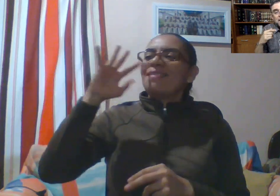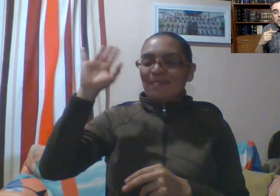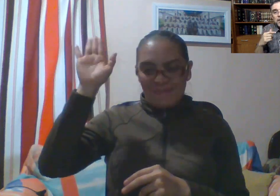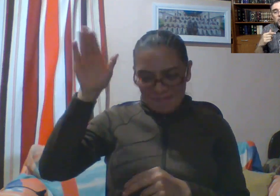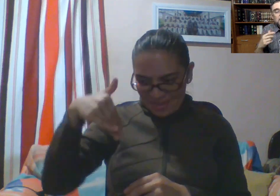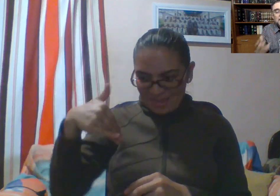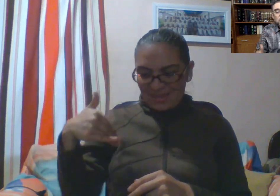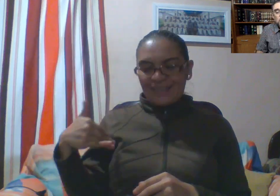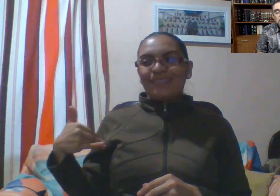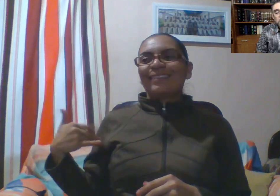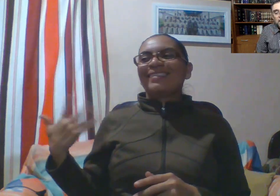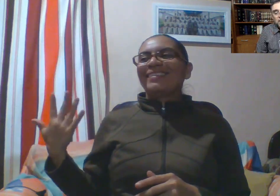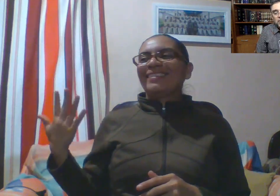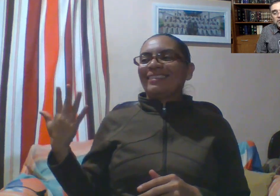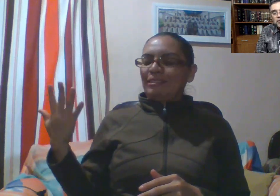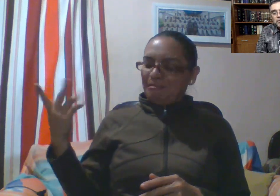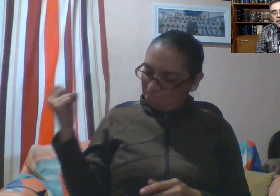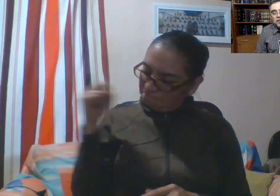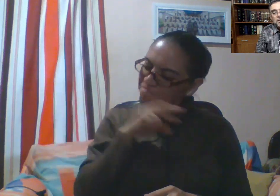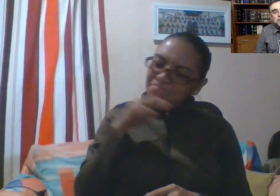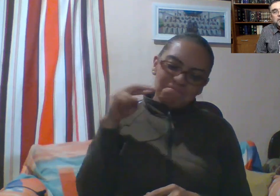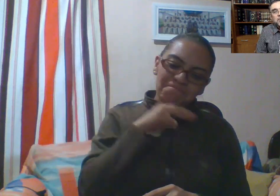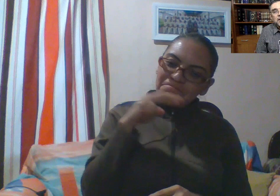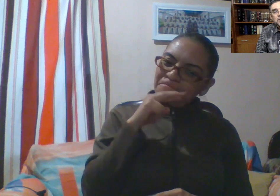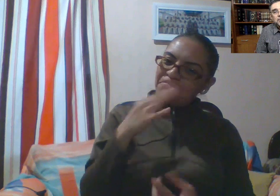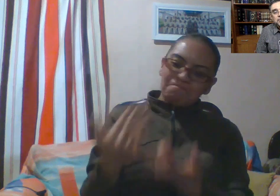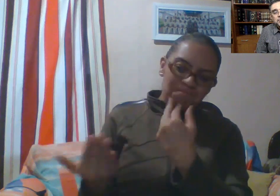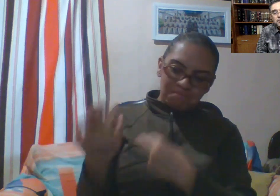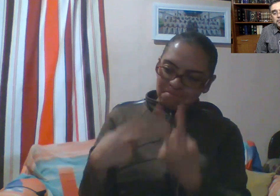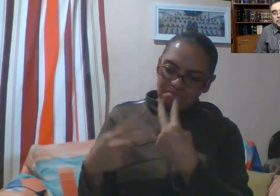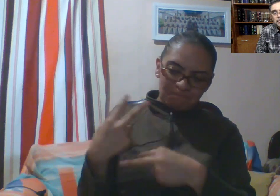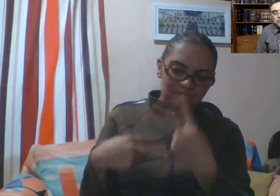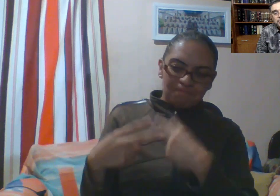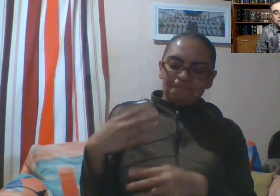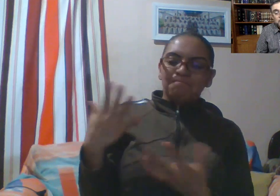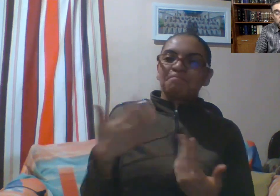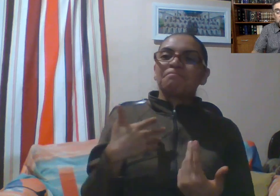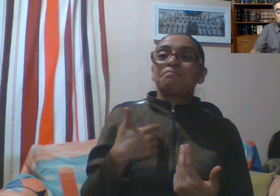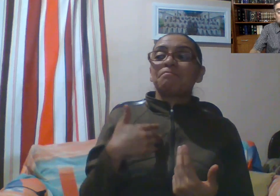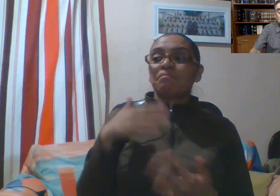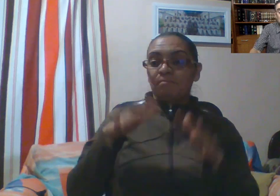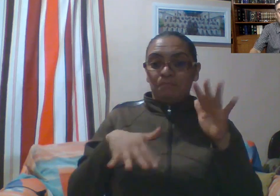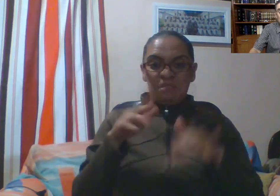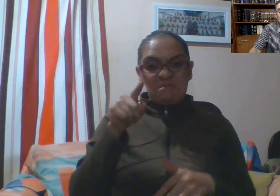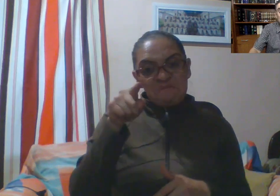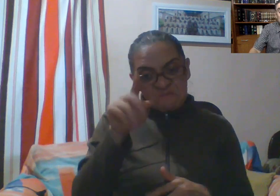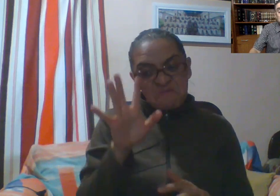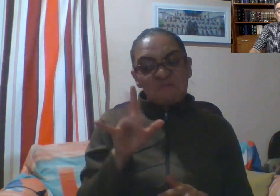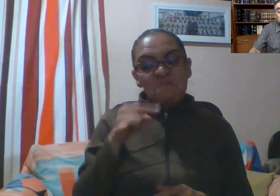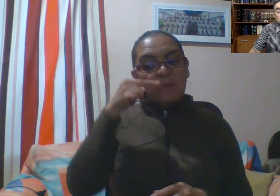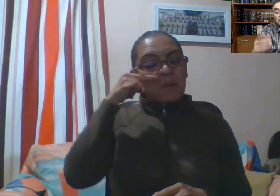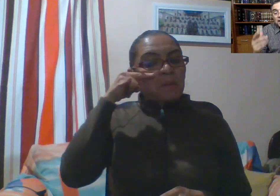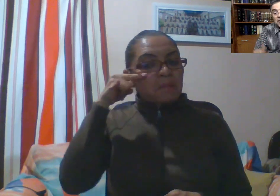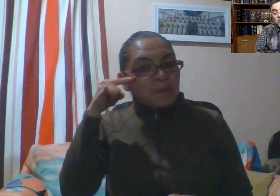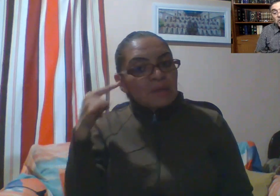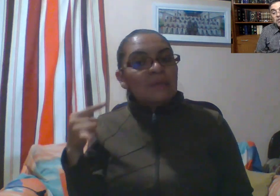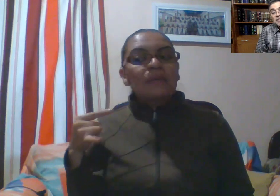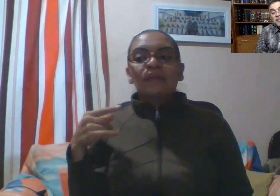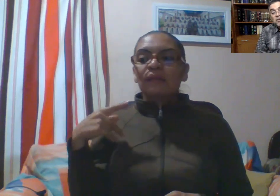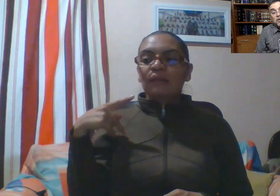Hermano, no eres el único que en ocasiones pareces invisible. Si no me lo quieres creer, pregúntale a niño consentido que